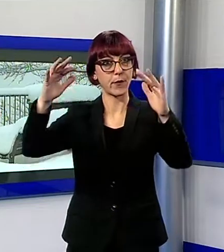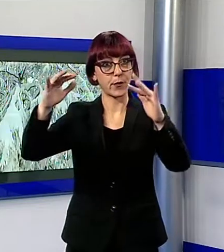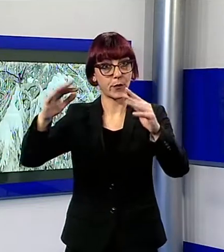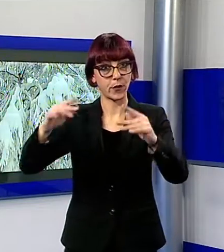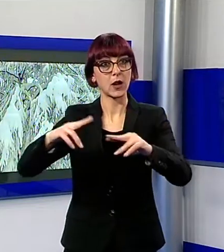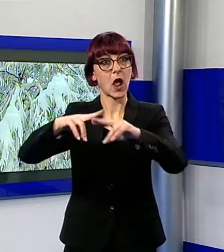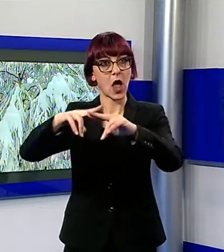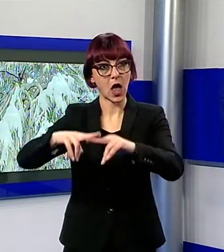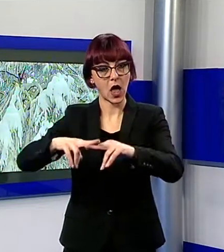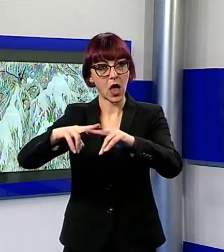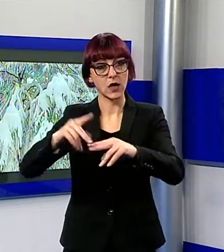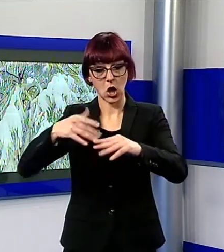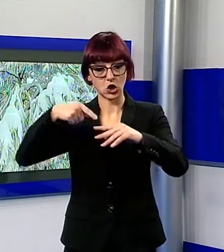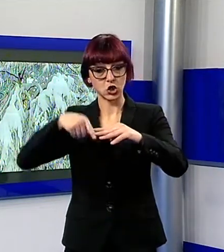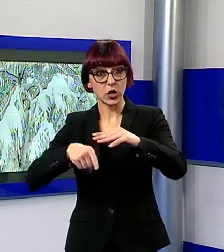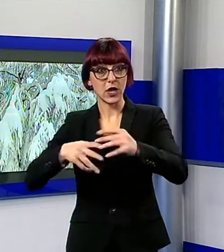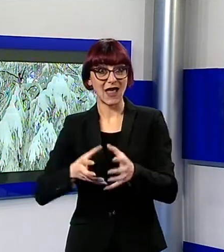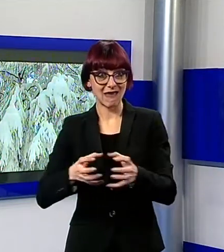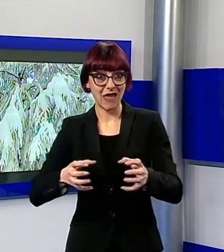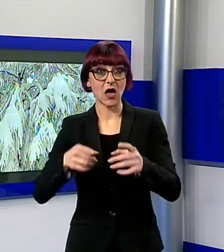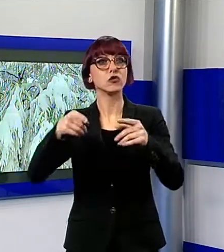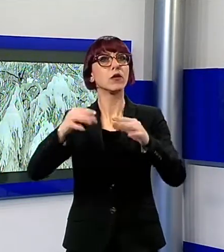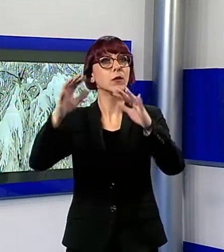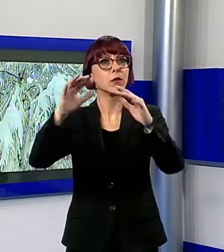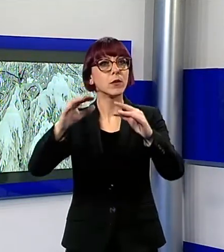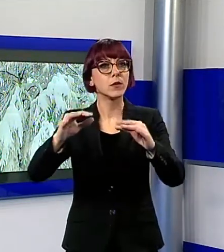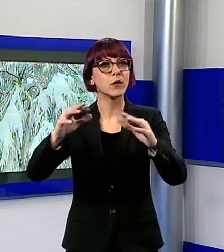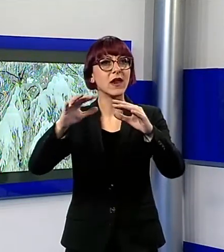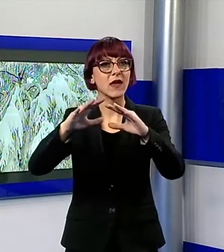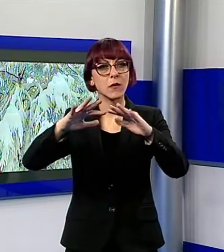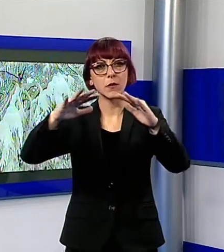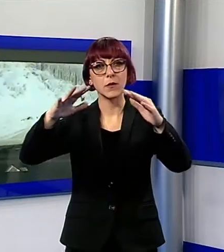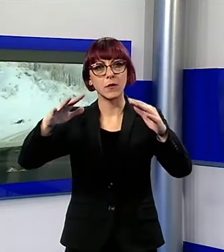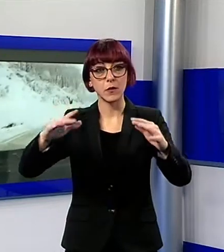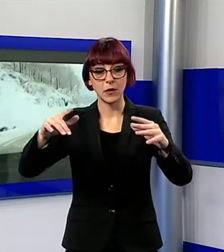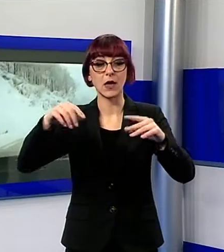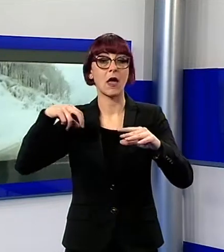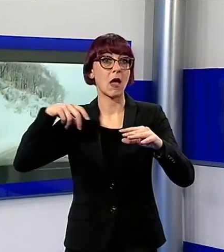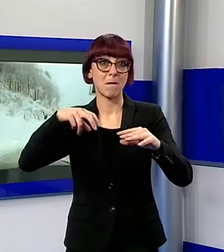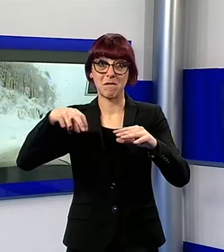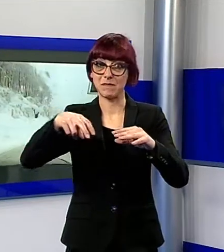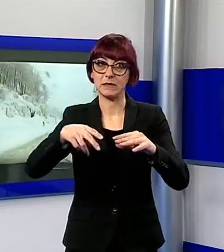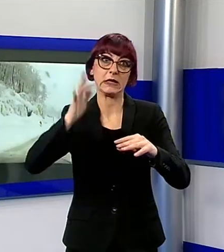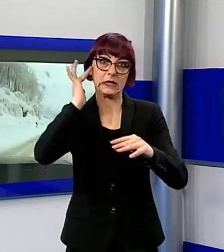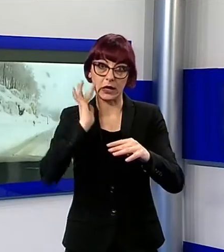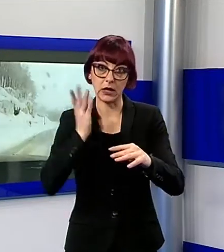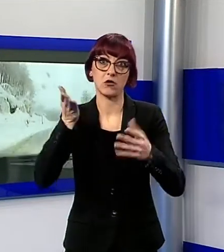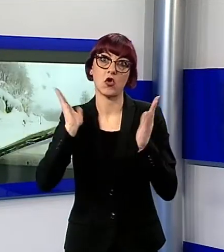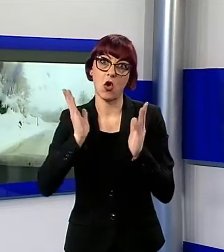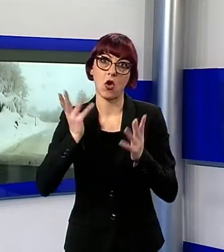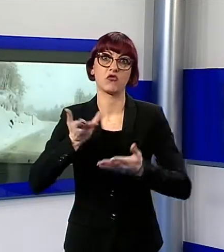su uno strato di ghiaccio, rendendo il terreno molto pericoloso ed instabile. Si raccomanda quindi a tutti gli escursionisti e sci